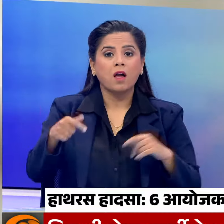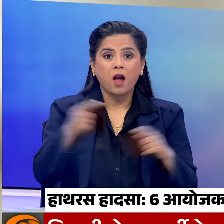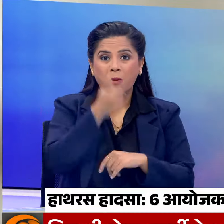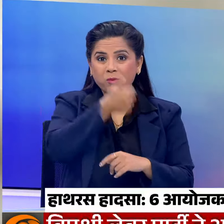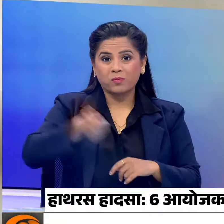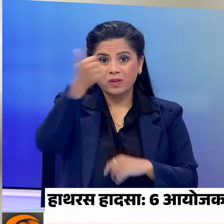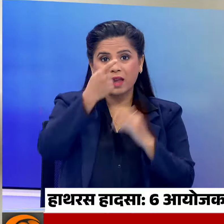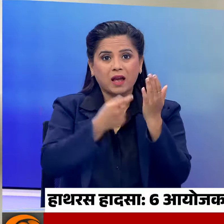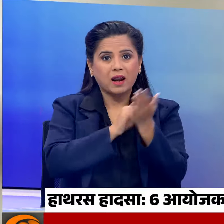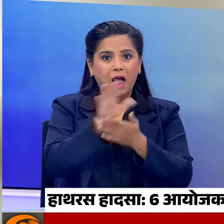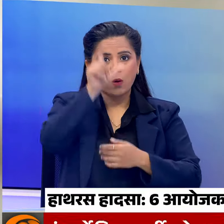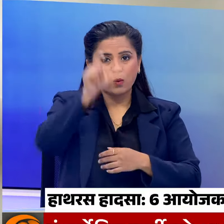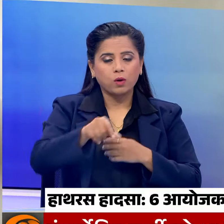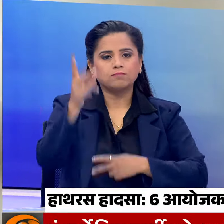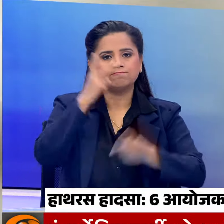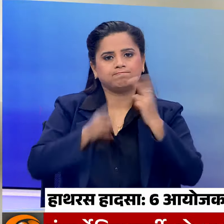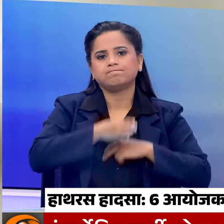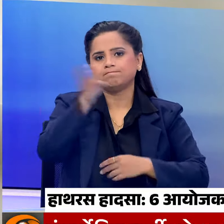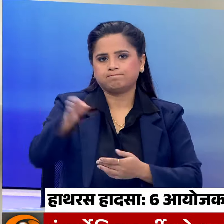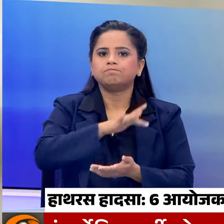गांधी हात्रस के दोरे पर